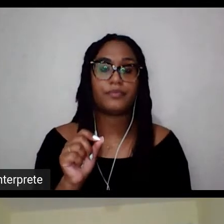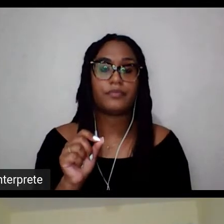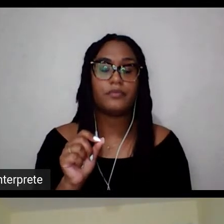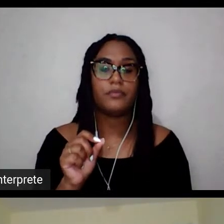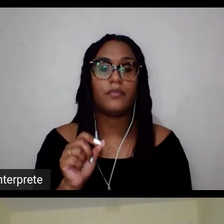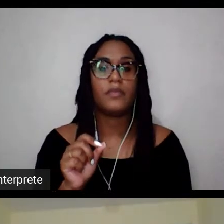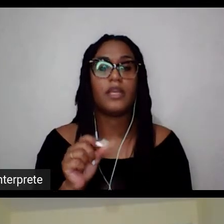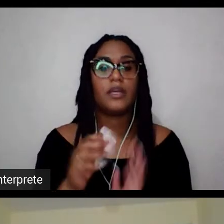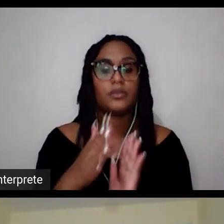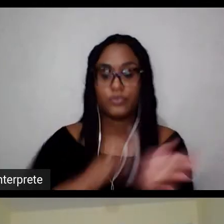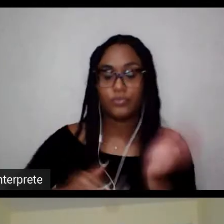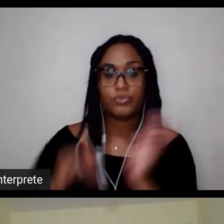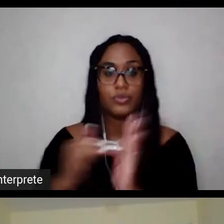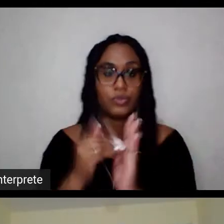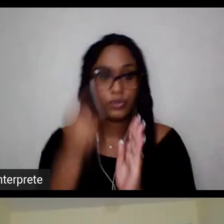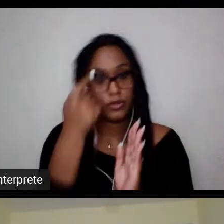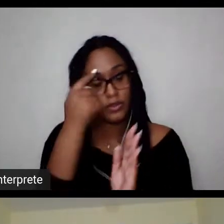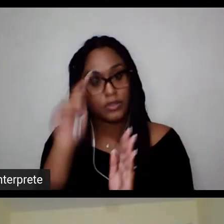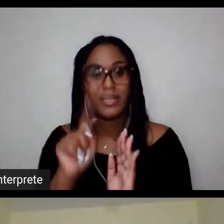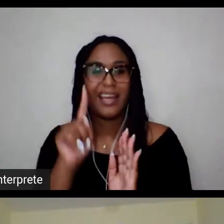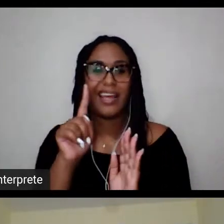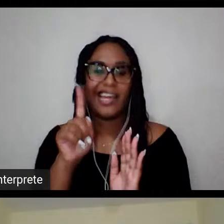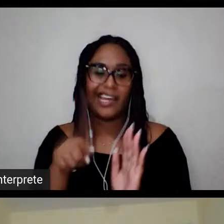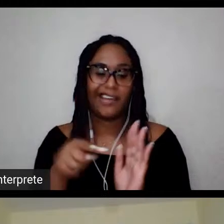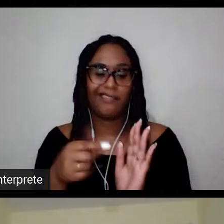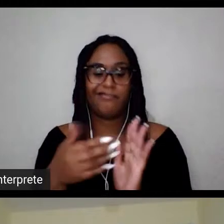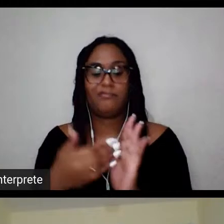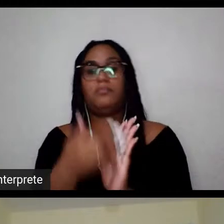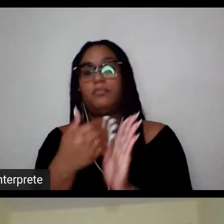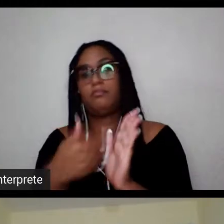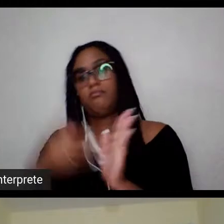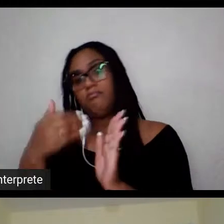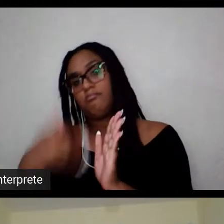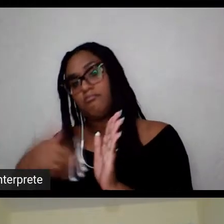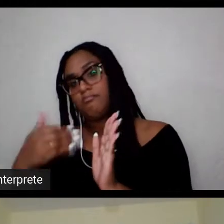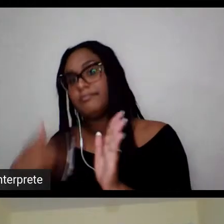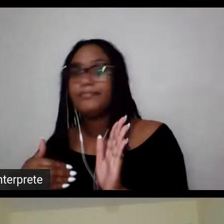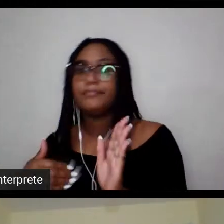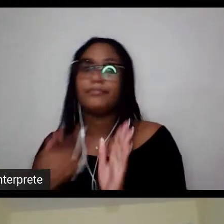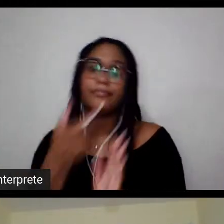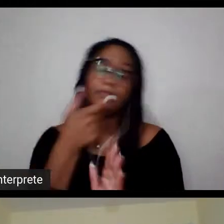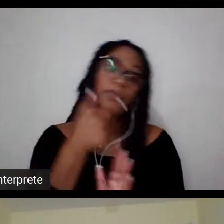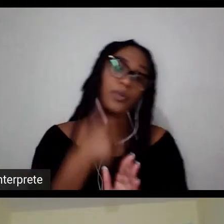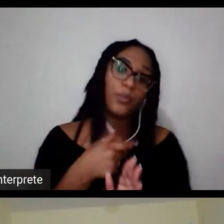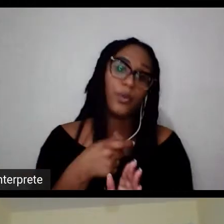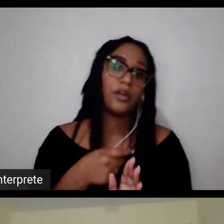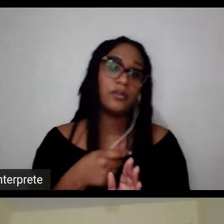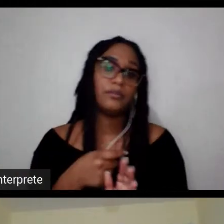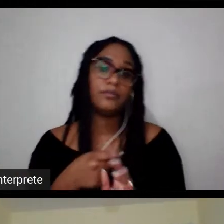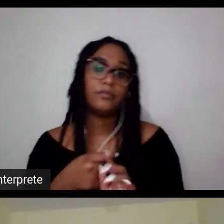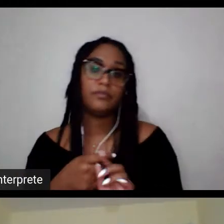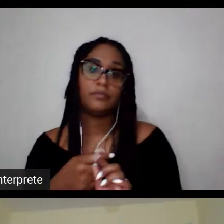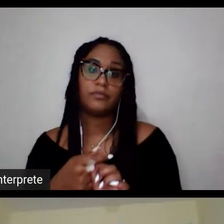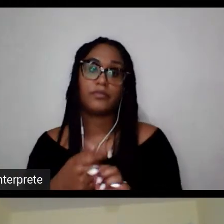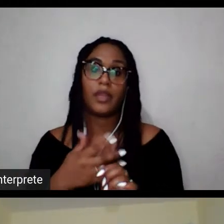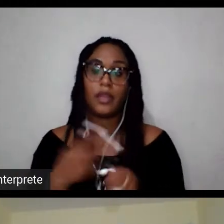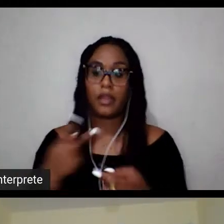disso é um retardo da modalidade em relação às práticas feitas pelos homens.